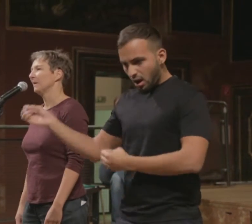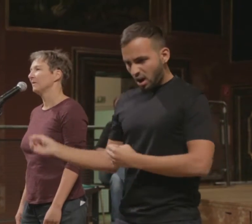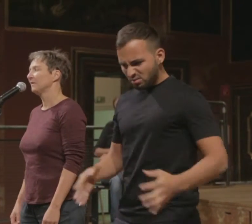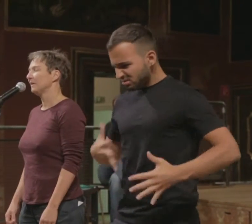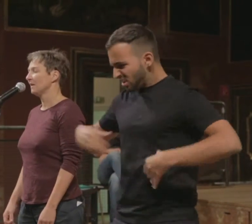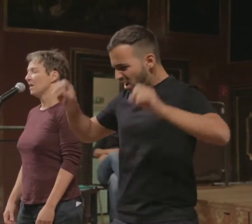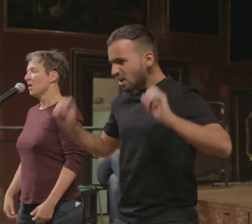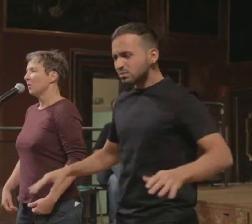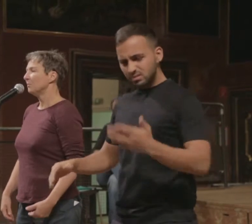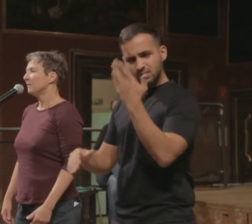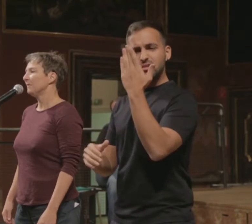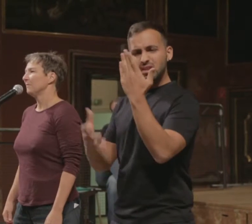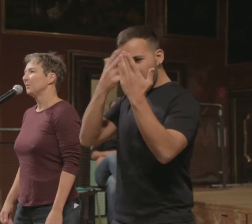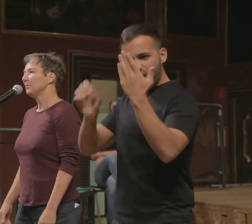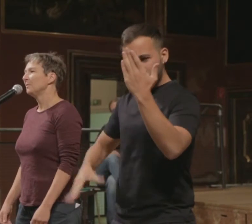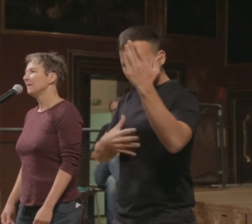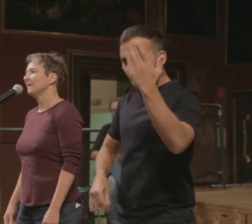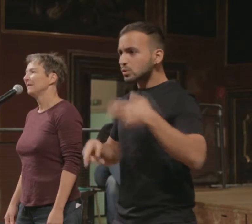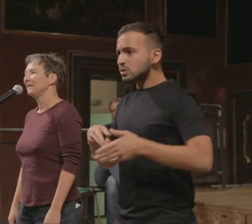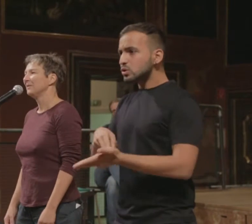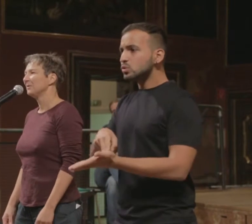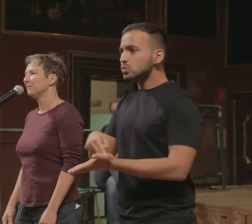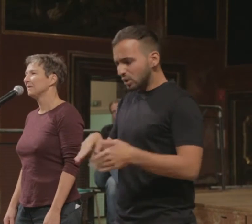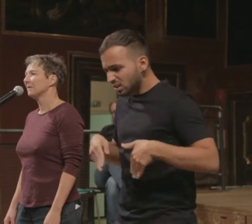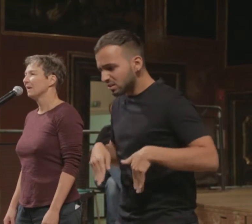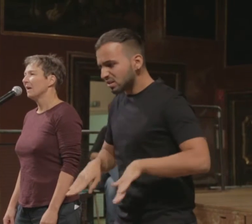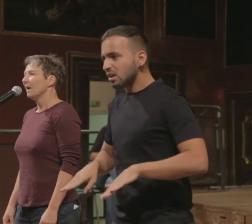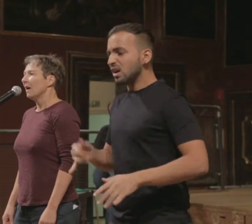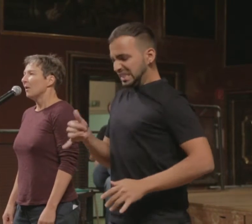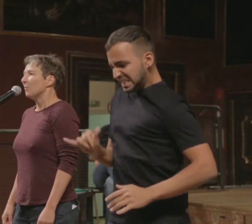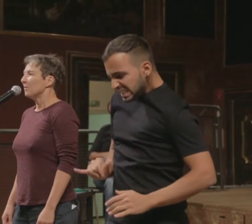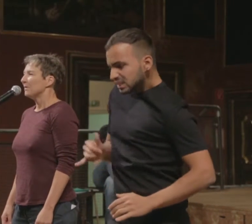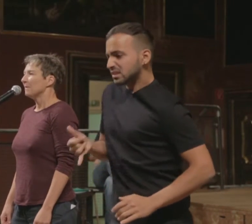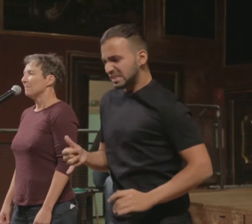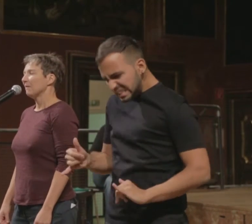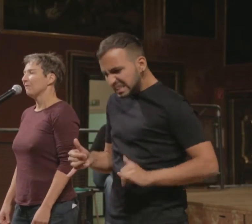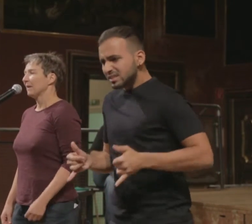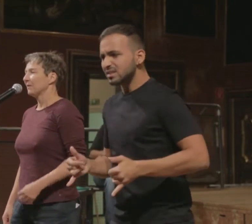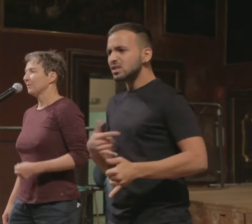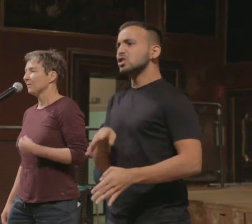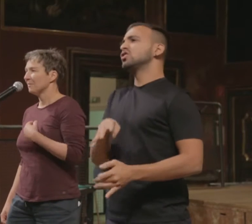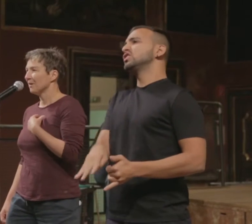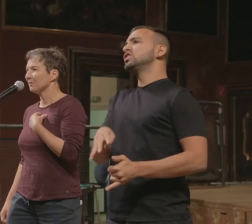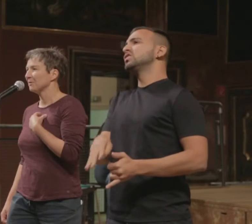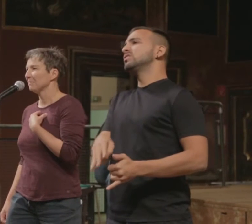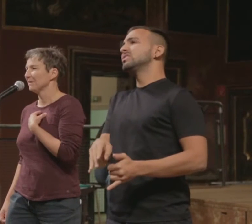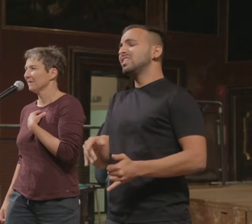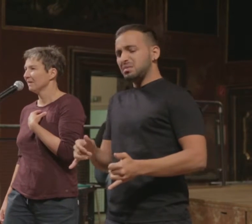passt. Die unbequemen Schuhe, in denen du schwitzt, obwohl sie perfekt zu dem Outfit passen,